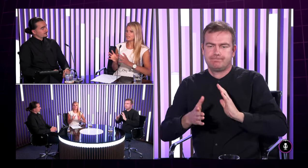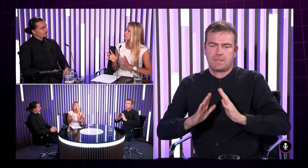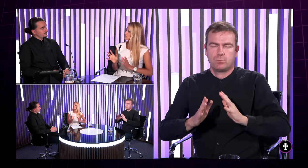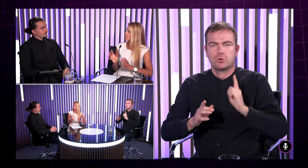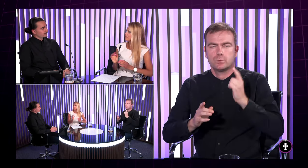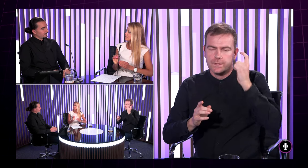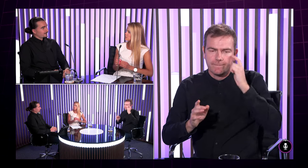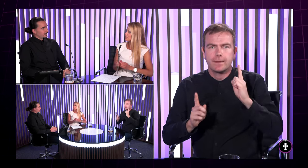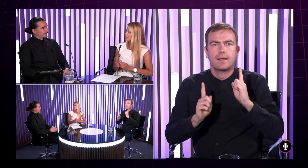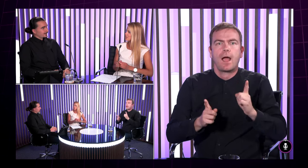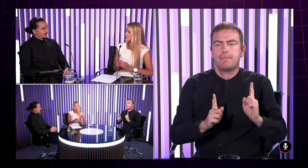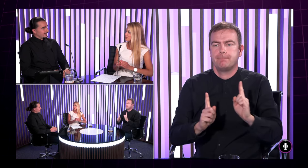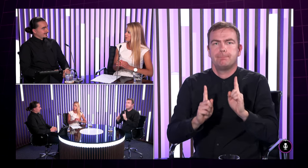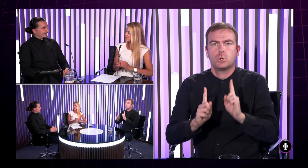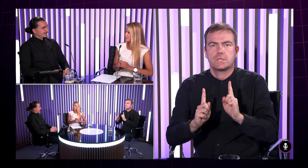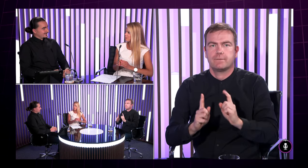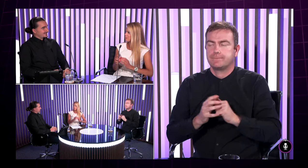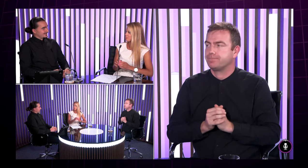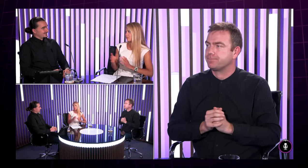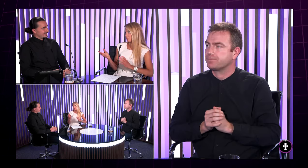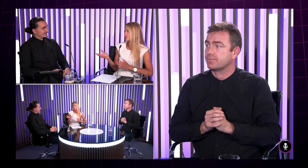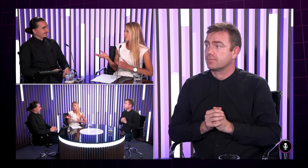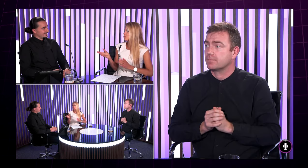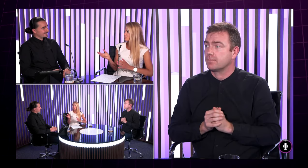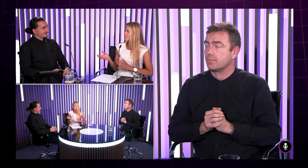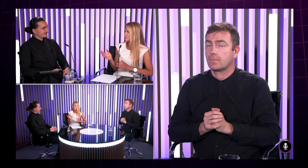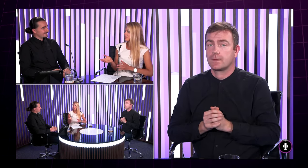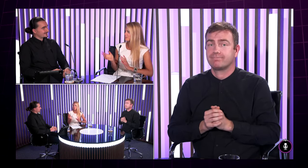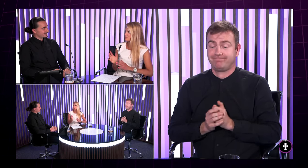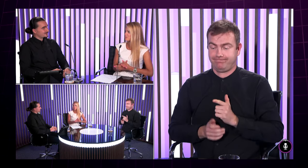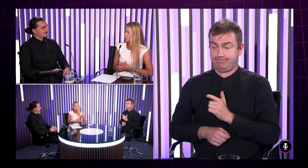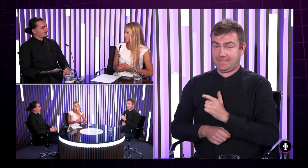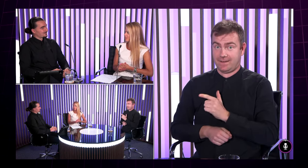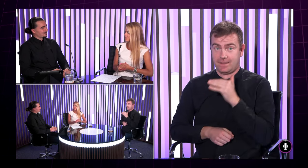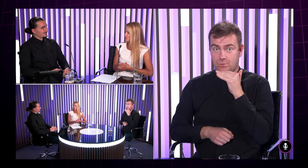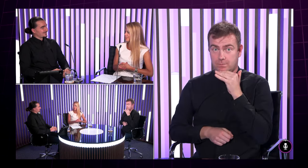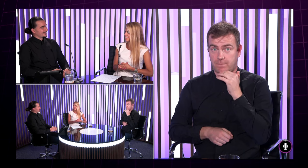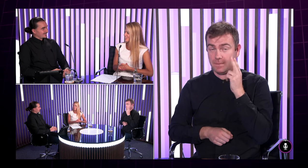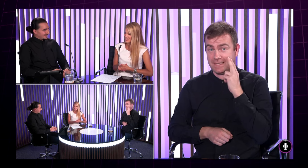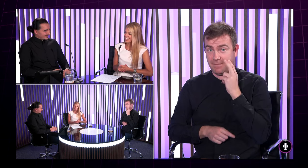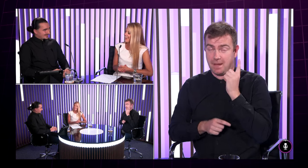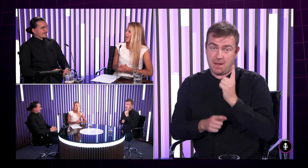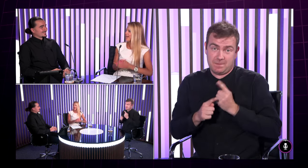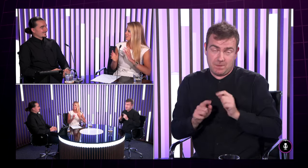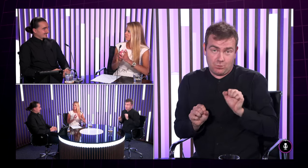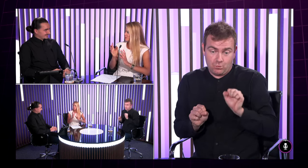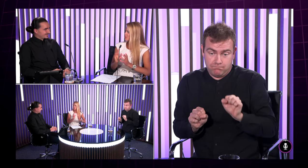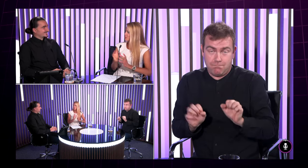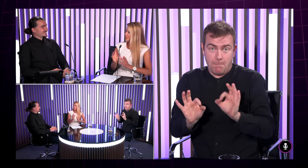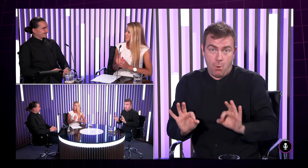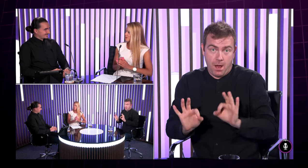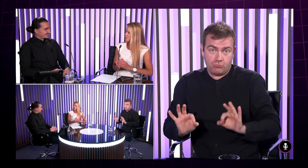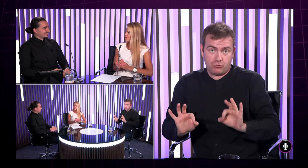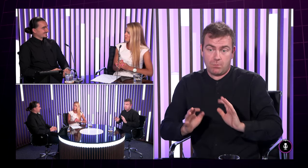a nejaká rýchlosť tam existuje že taktiež ktorá je lebo keď my rozprávame tak my musíme ubrať tí ktorí rýchlejšie a tí čo